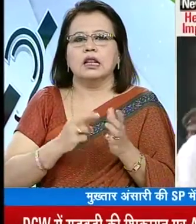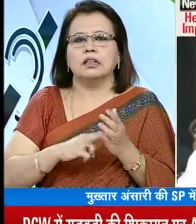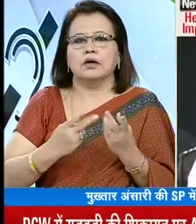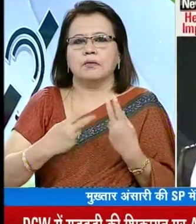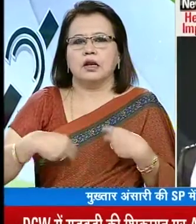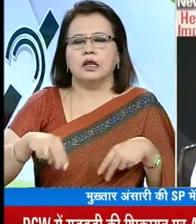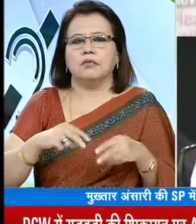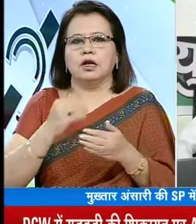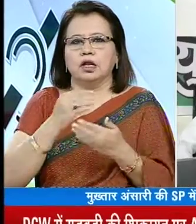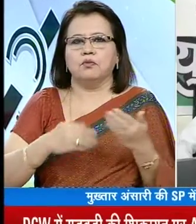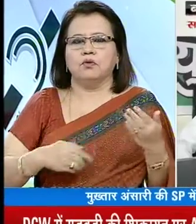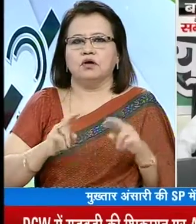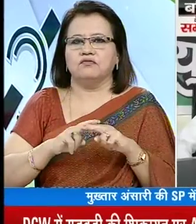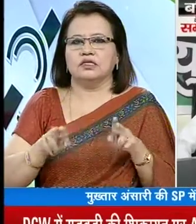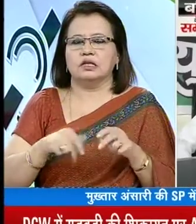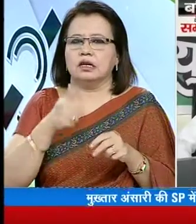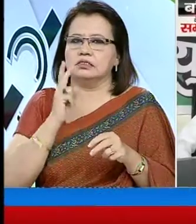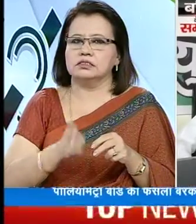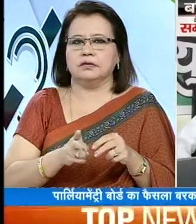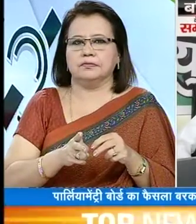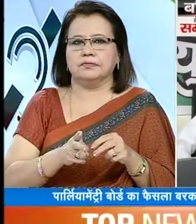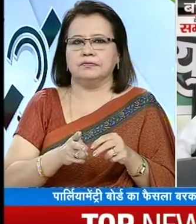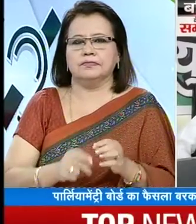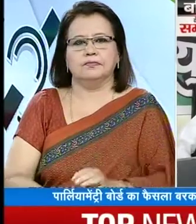पार्लिमेंटरी वोर्ड पे जो फैस्दा लिया गया था वो बरकरार रहेगा